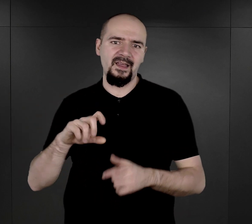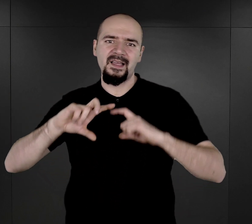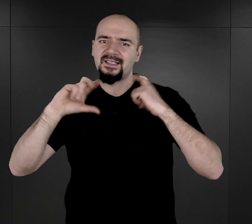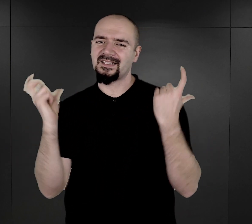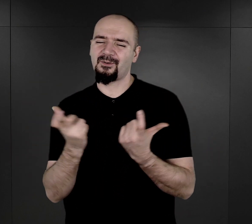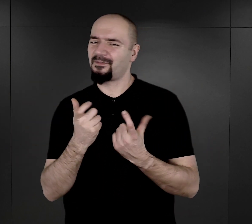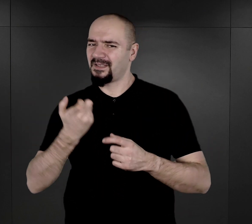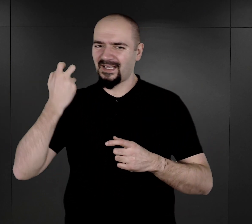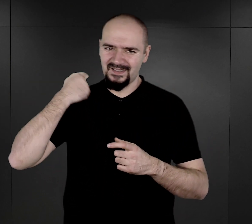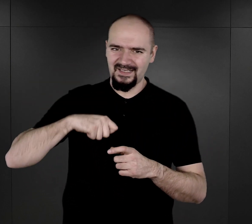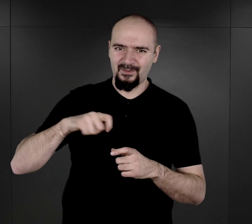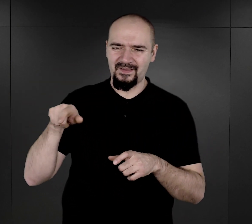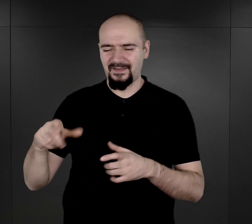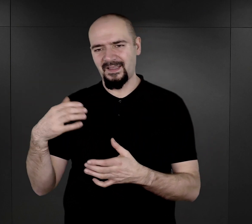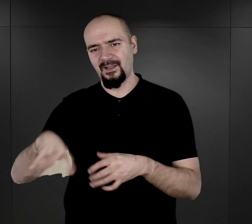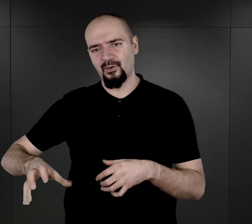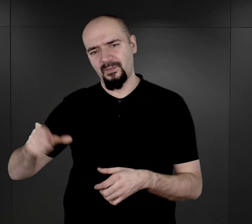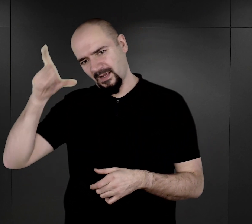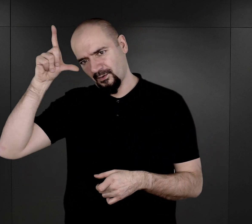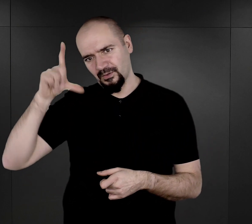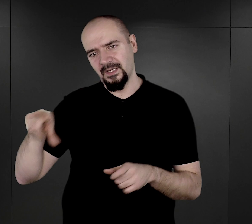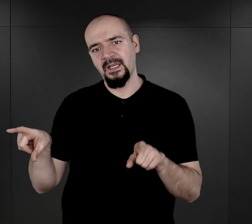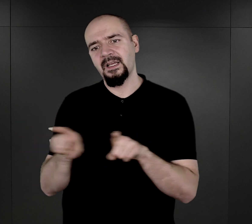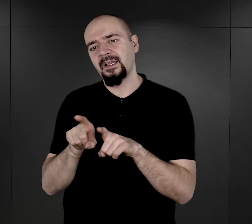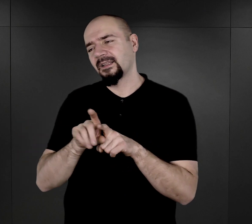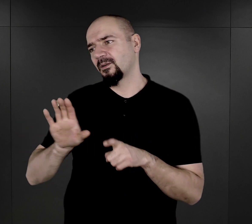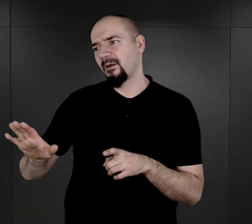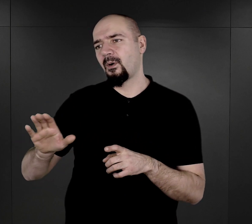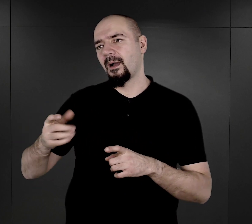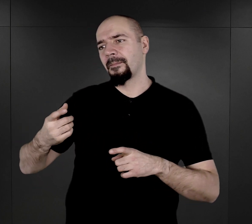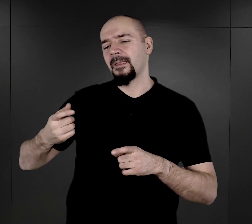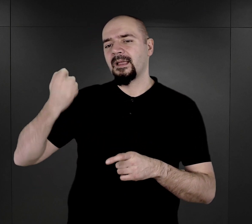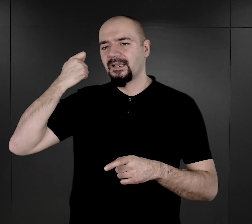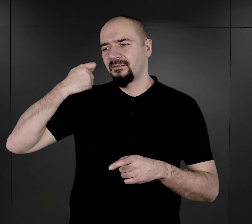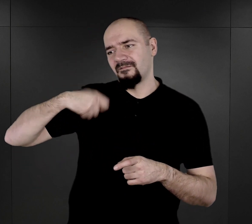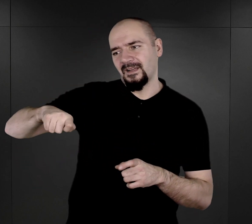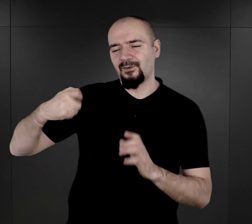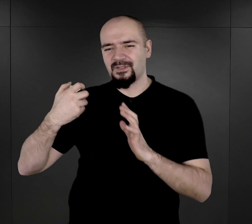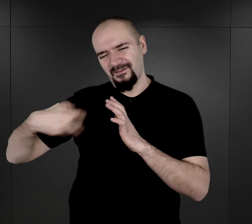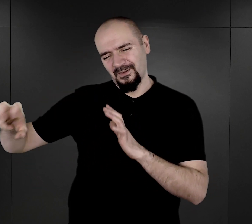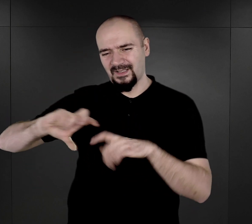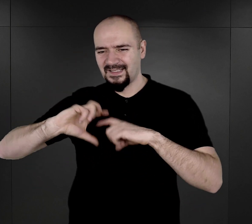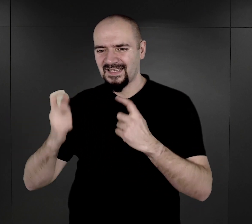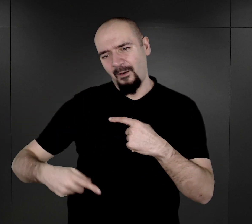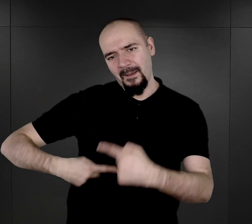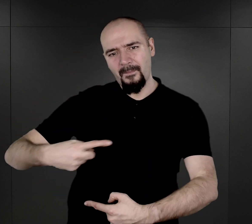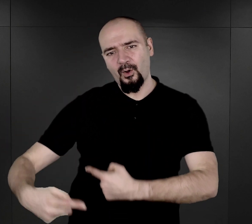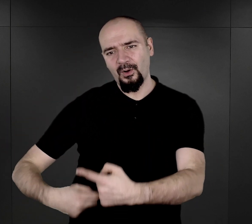eliminacja tej społeczności też miała wykluczać wszystkie pokolenia. W związku z tym spotkały się tutaj te dwa